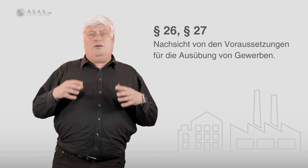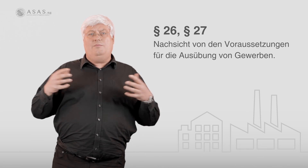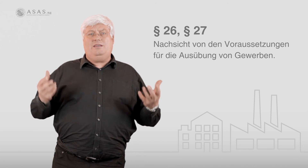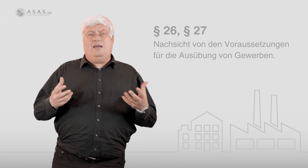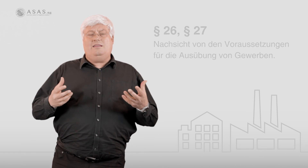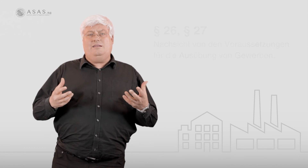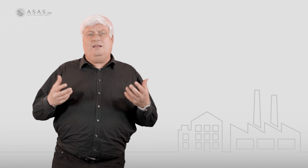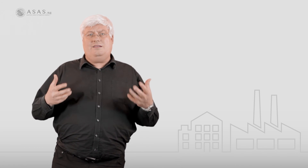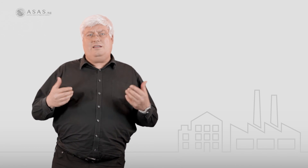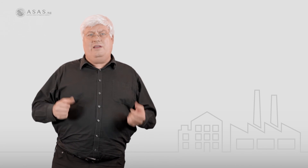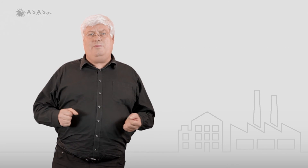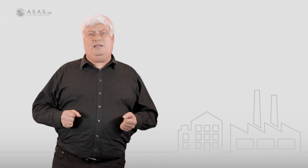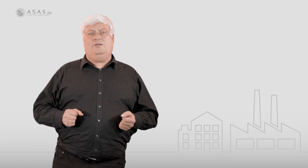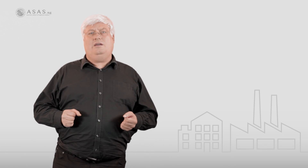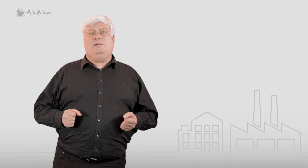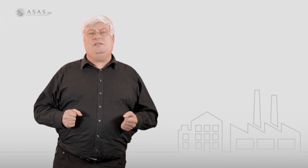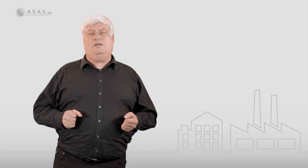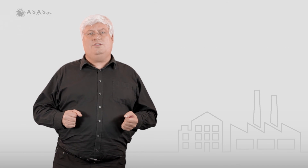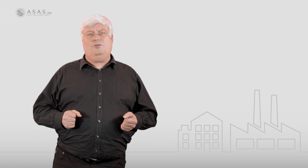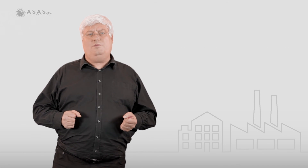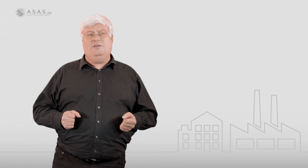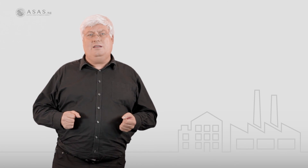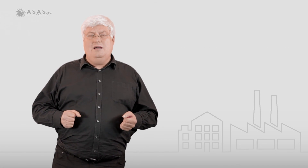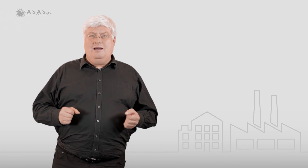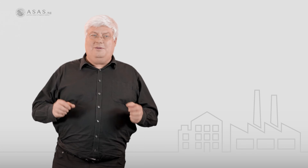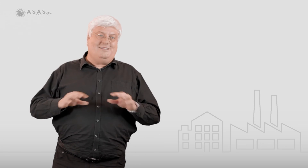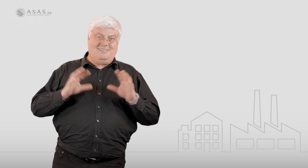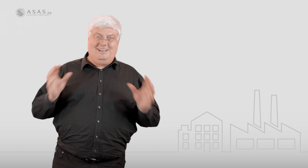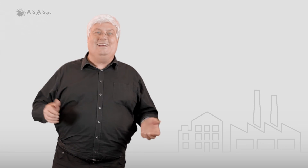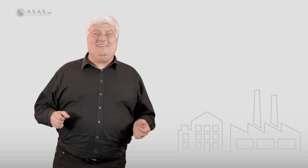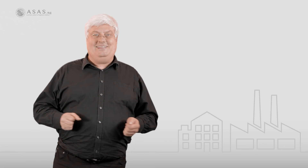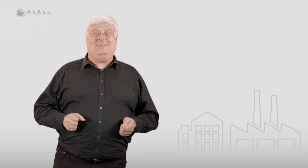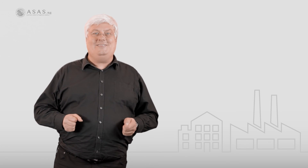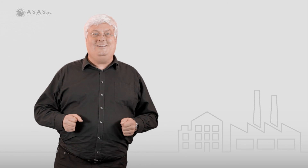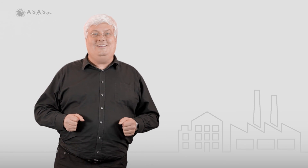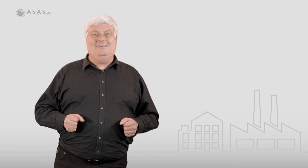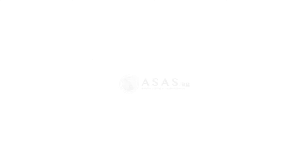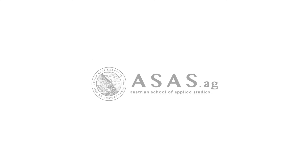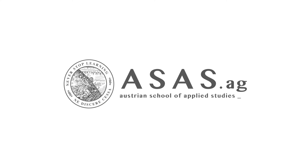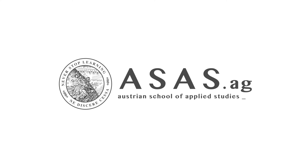Räumlichkeiten, in denen das Gewerbe dann auch regelmäßig ausgeübt wird. Aber das ist eine ganz andere Geschichte.実現en dynamics